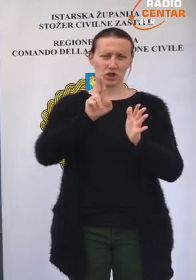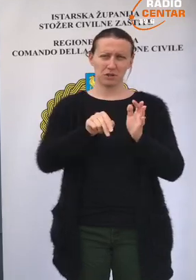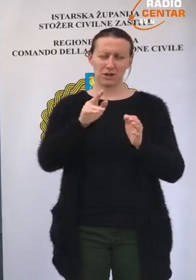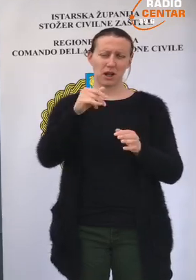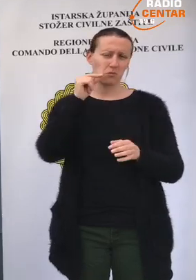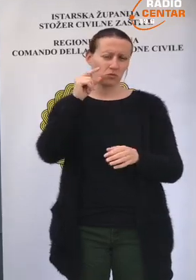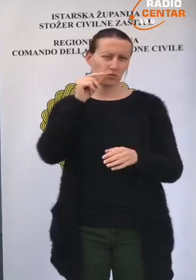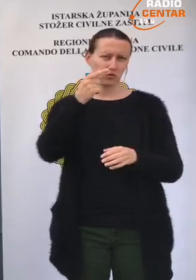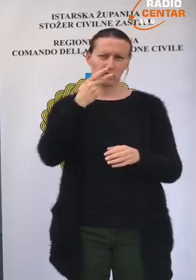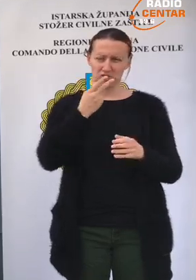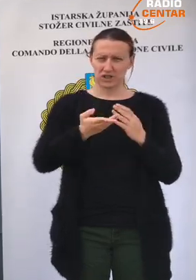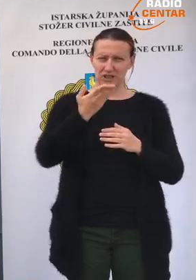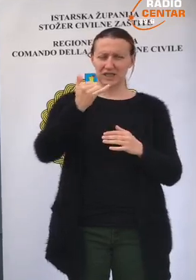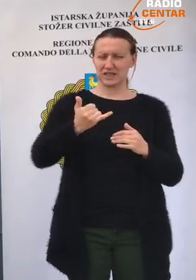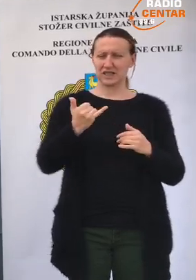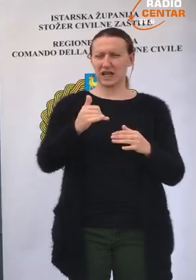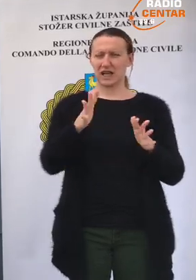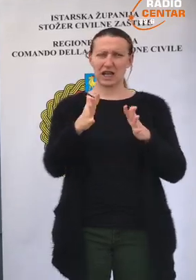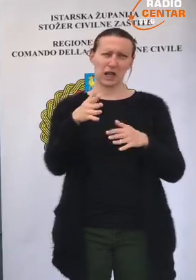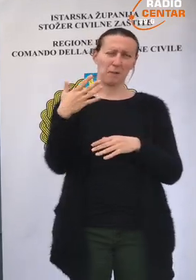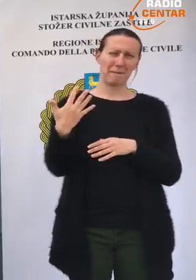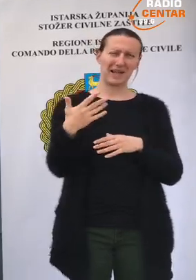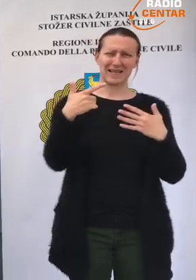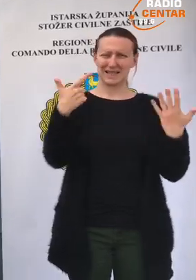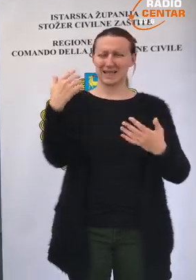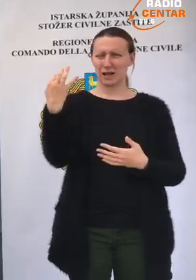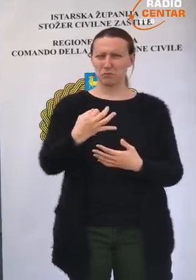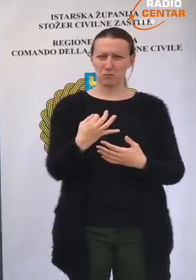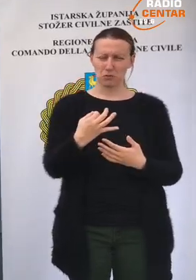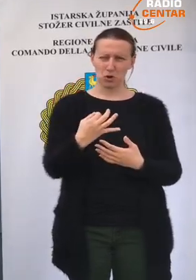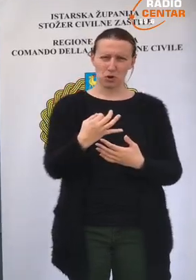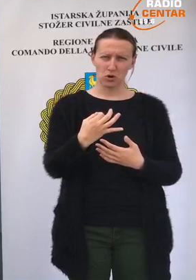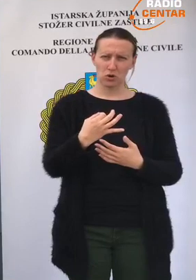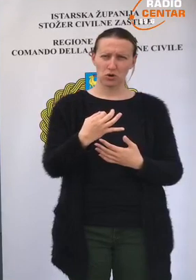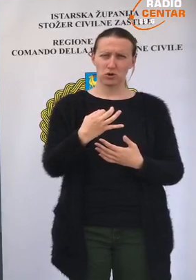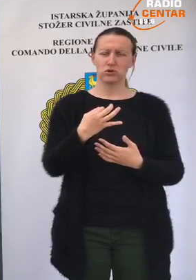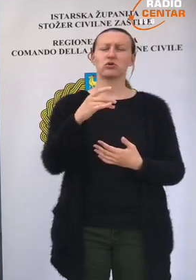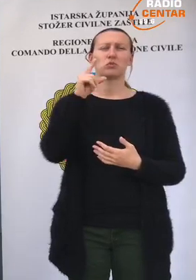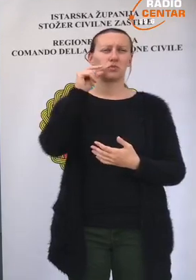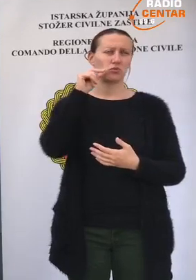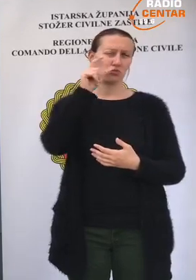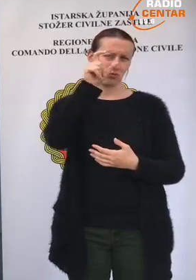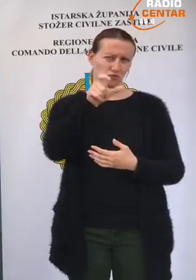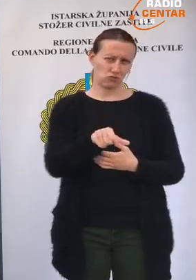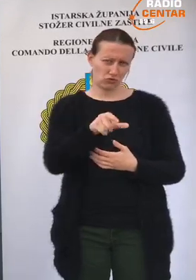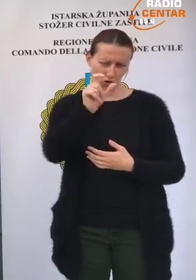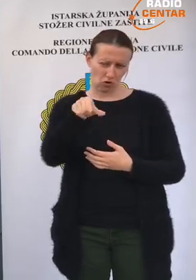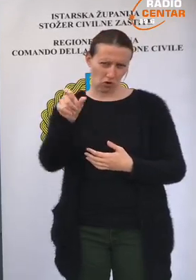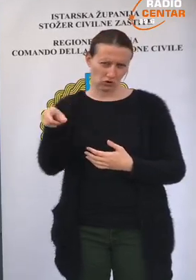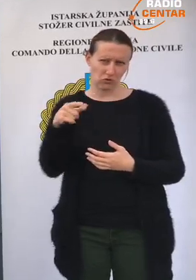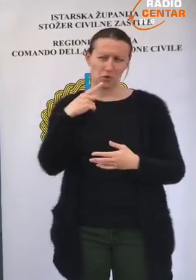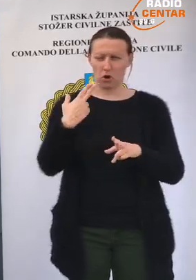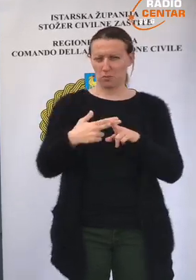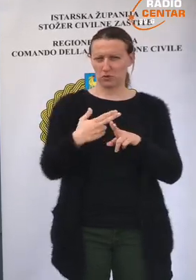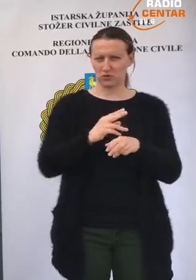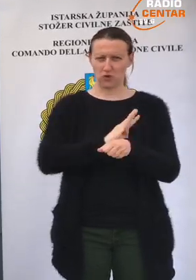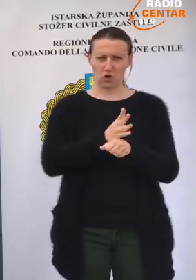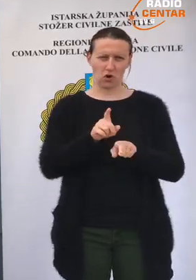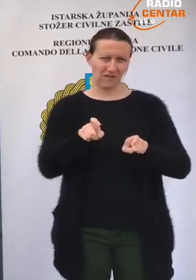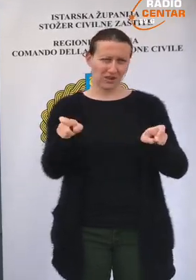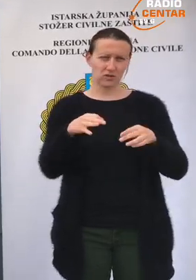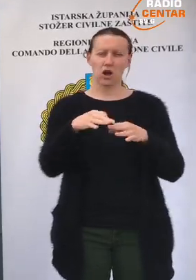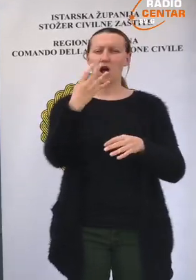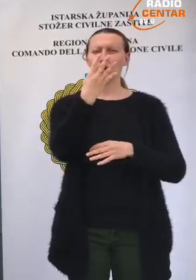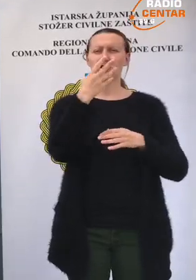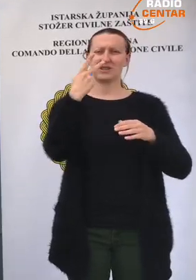imali da je muški spol preladavo, to je sad negdje 57% su muškog spola osobe koje su COVID-pozitivne